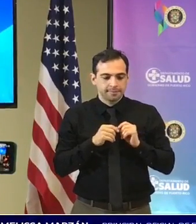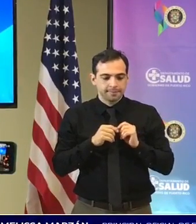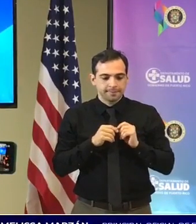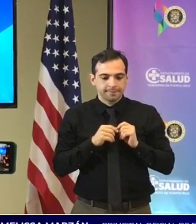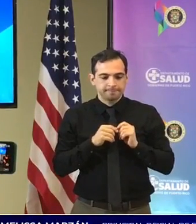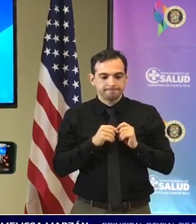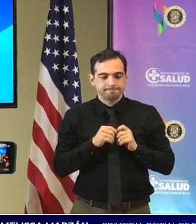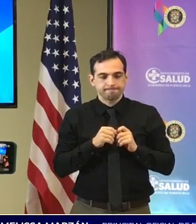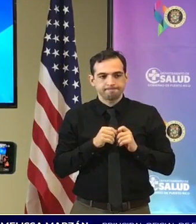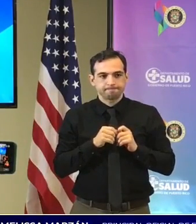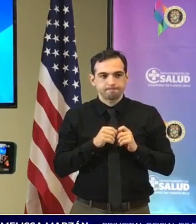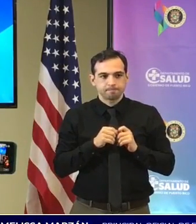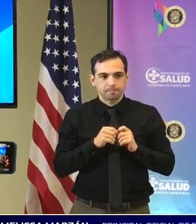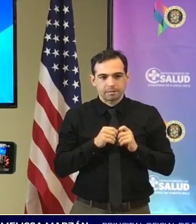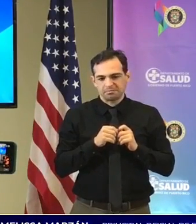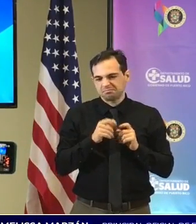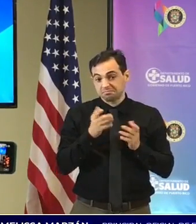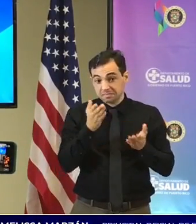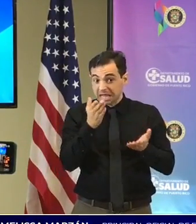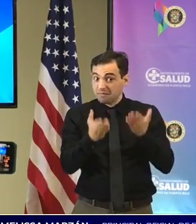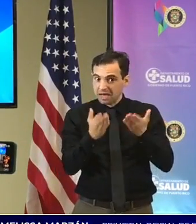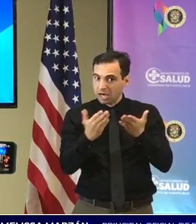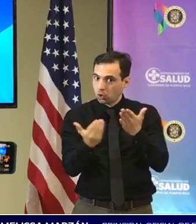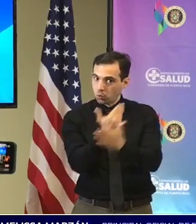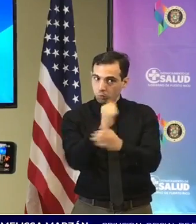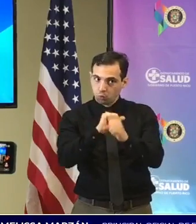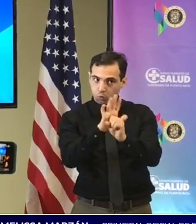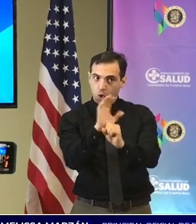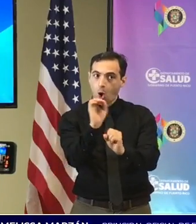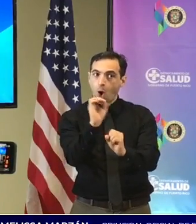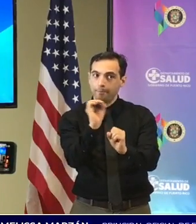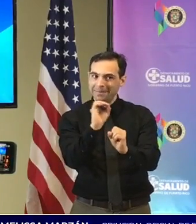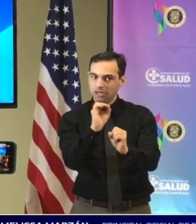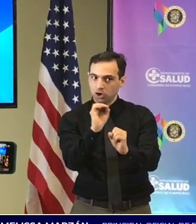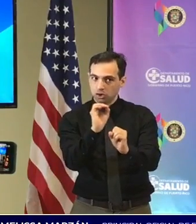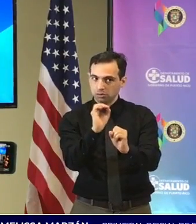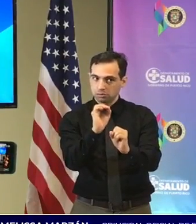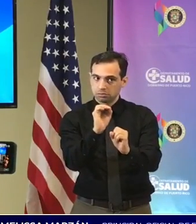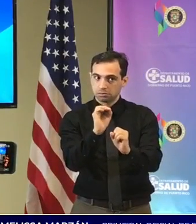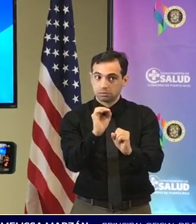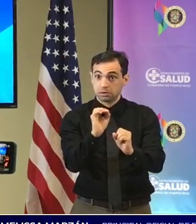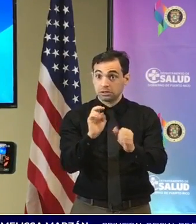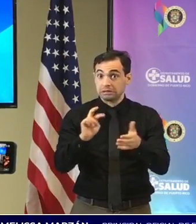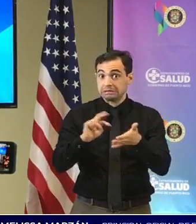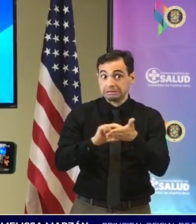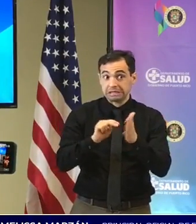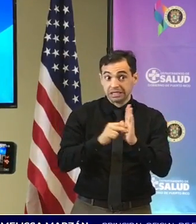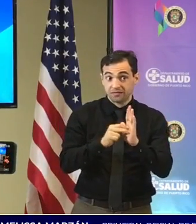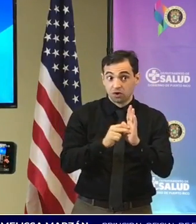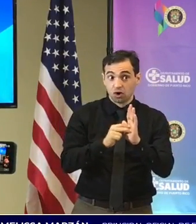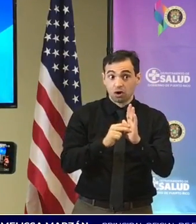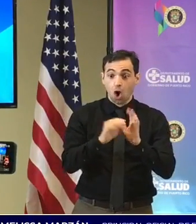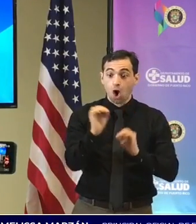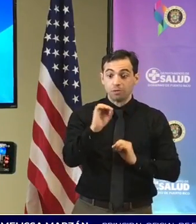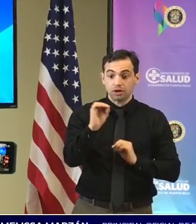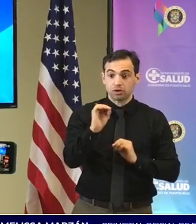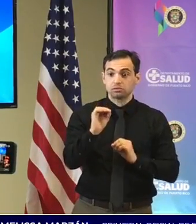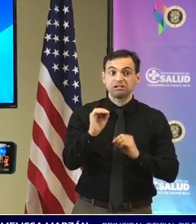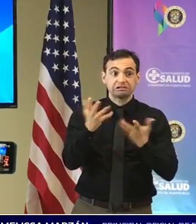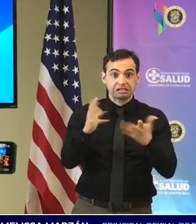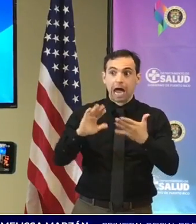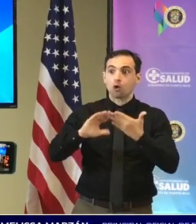son por Omicron ¿se puede hablar ya de contagio comunitario de la variante Omicron en Puerto Rico?